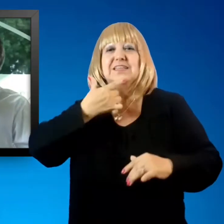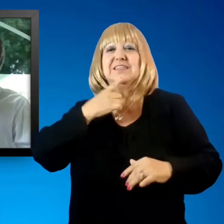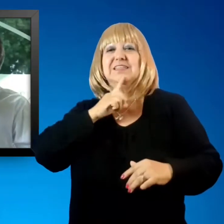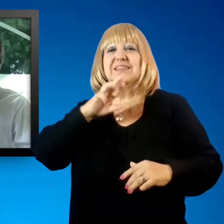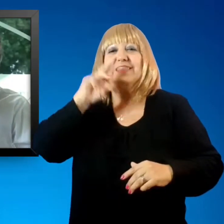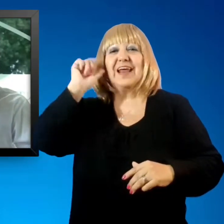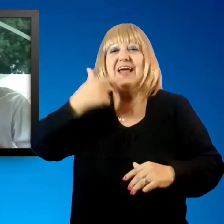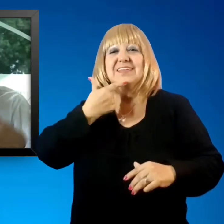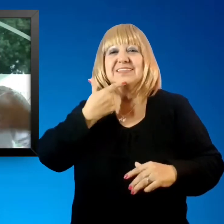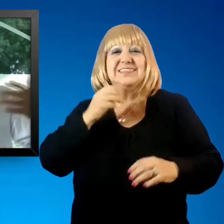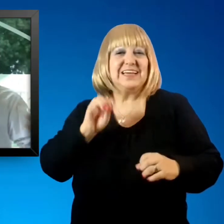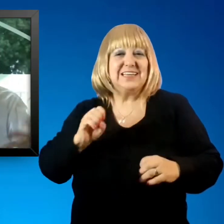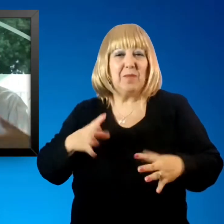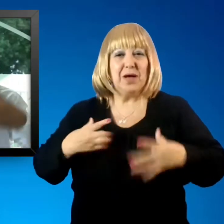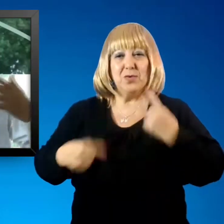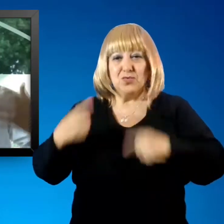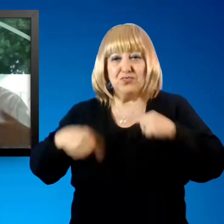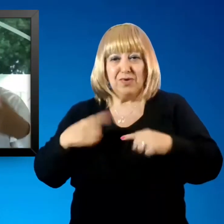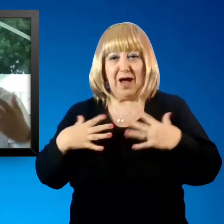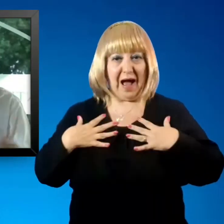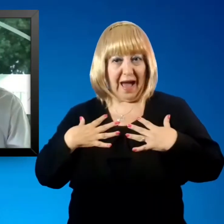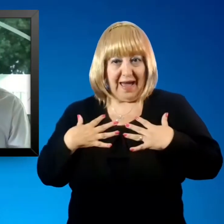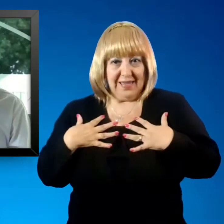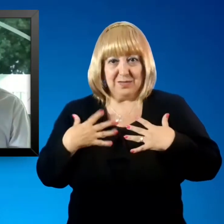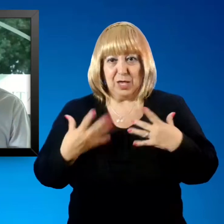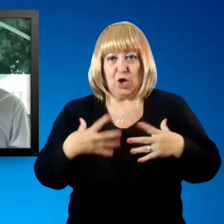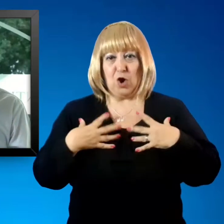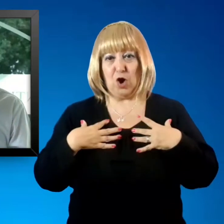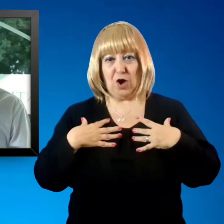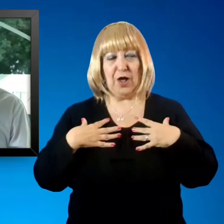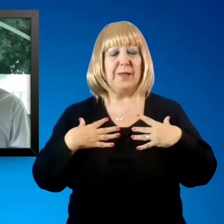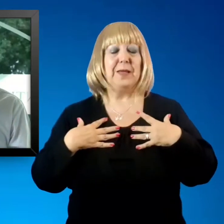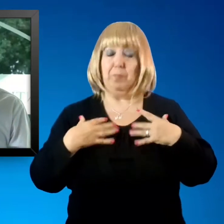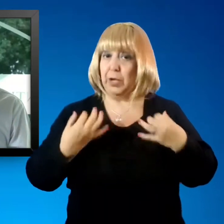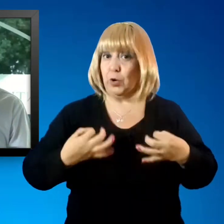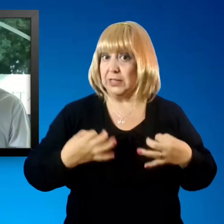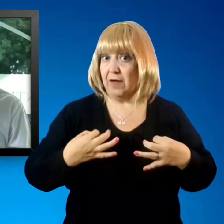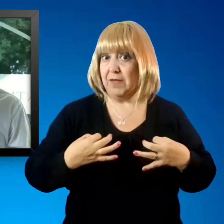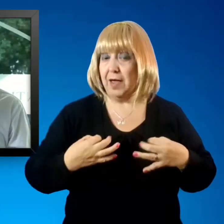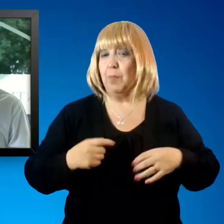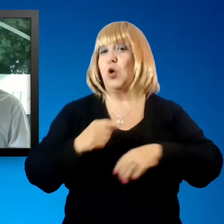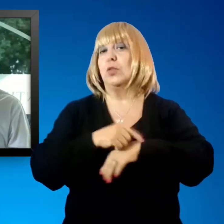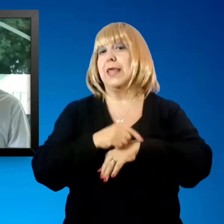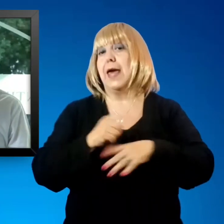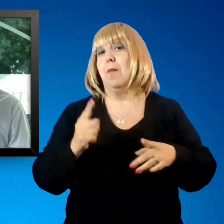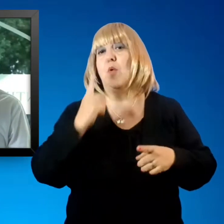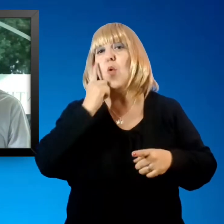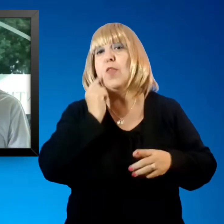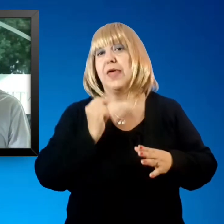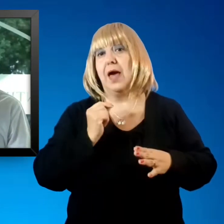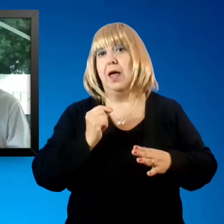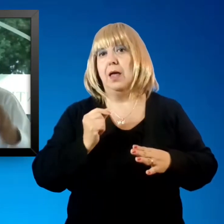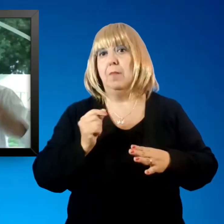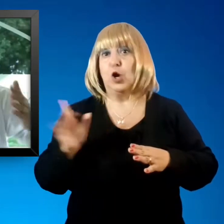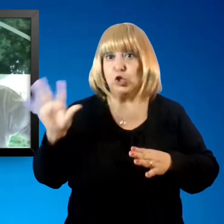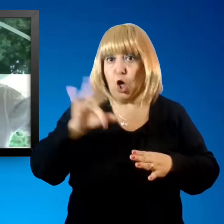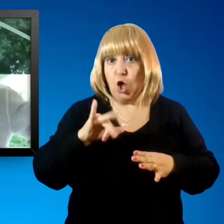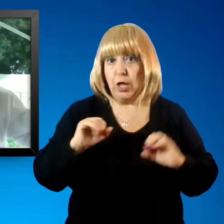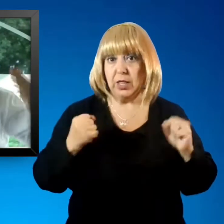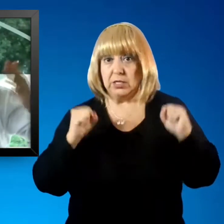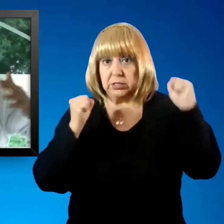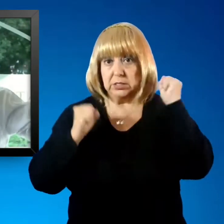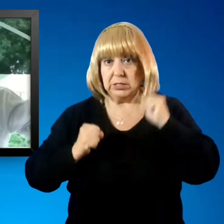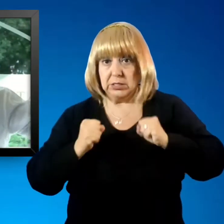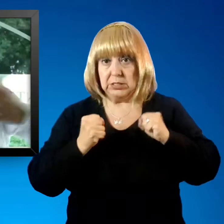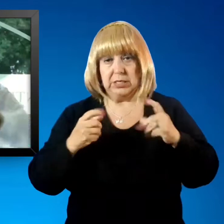tensión arterial, va a haber cambios. Entonces, ahora, está bien por un momento, por un día, pero no podemos vivir